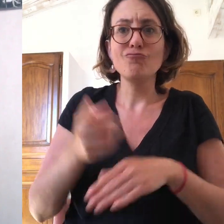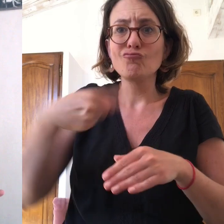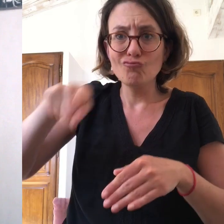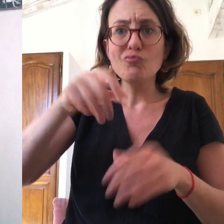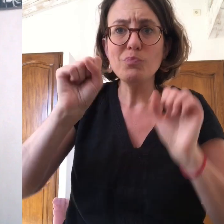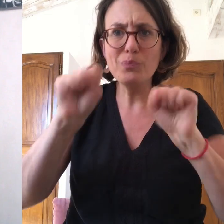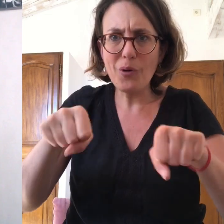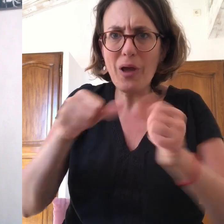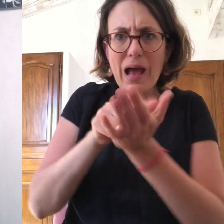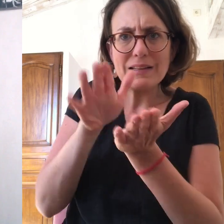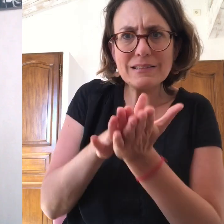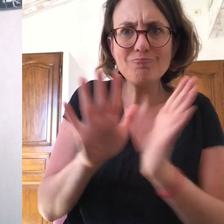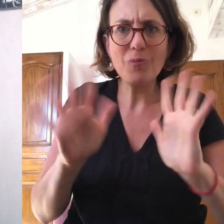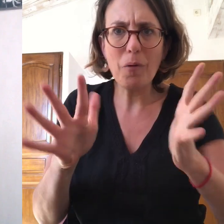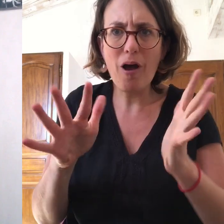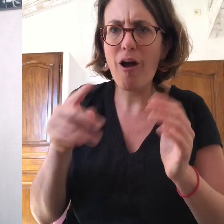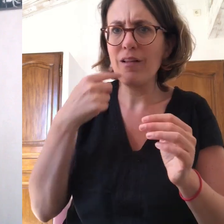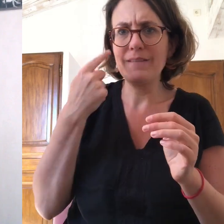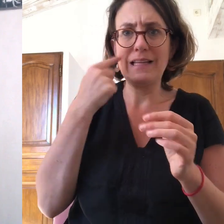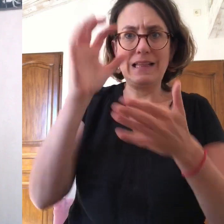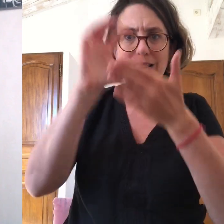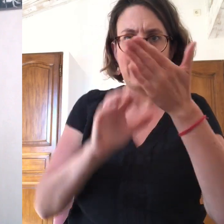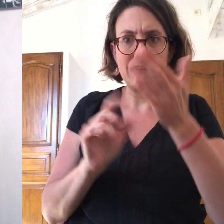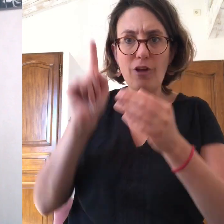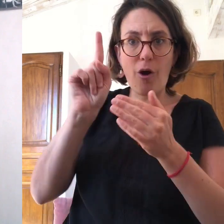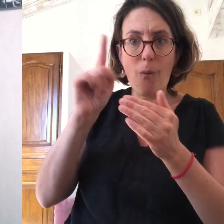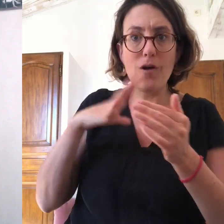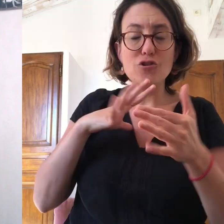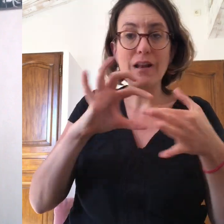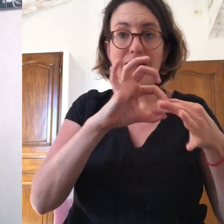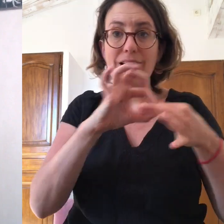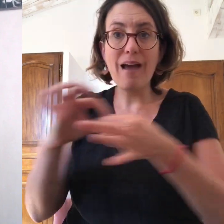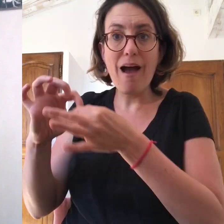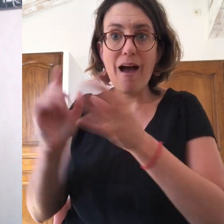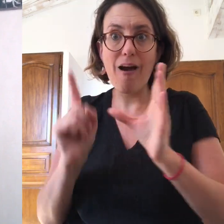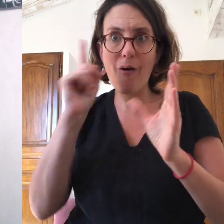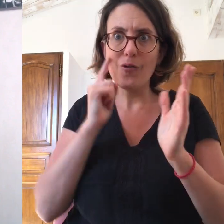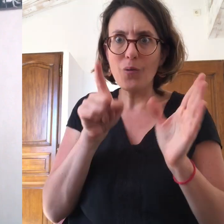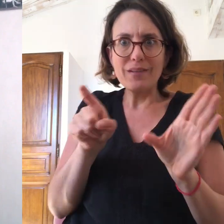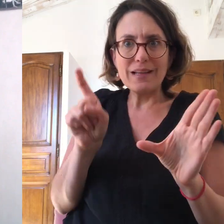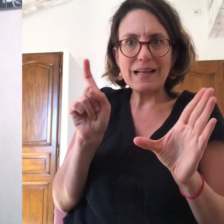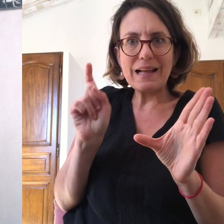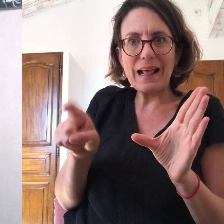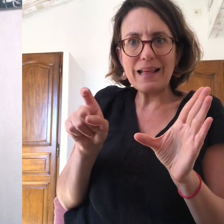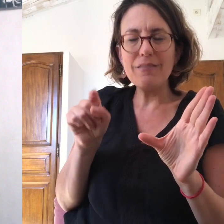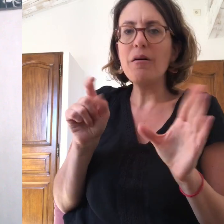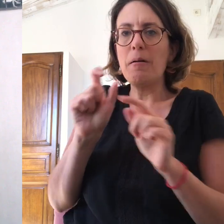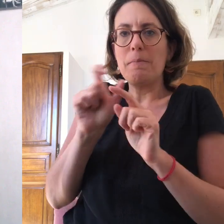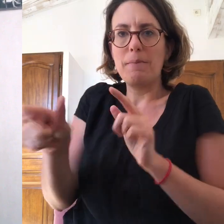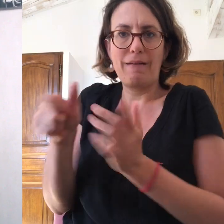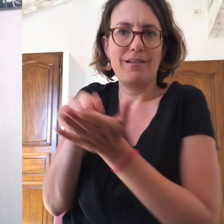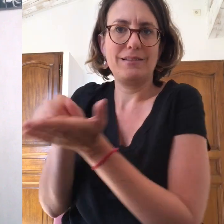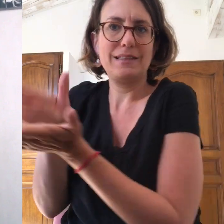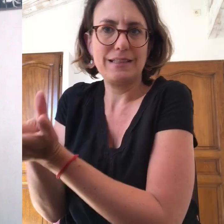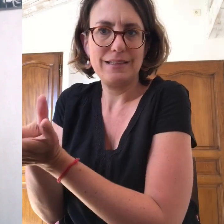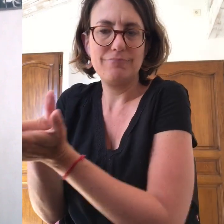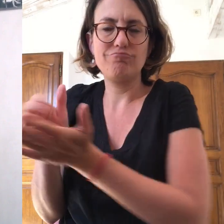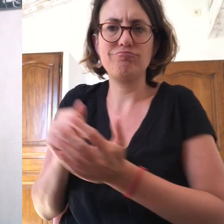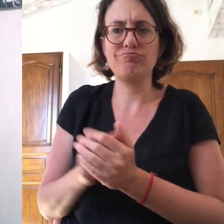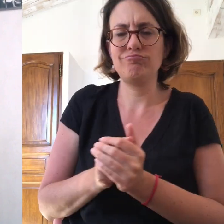centaine d'inscriptions possibles. Pour ceux qui auraient raté l'inscription ou le rendez-vous, ce n pas grave, il y a